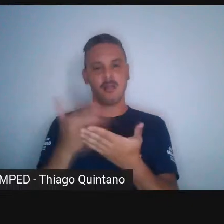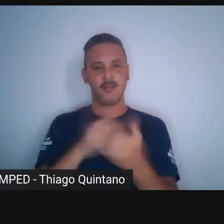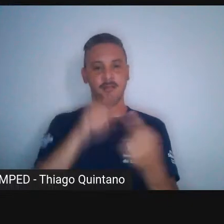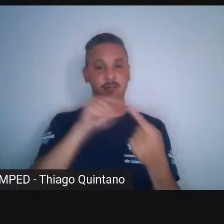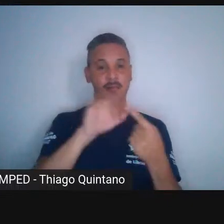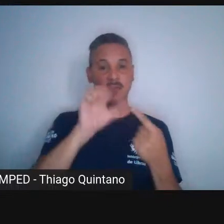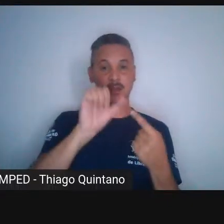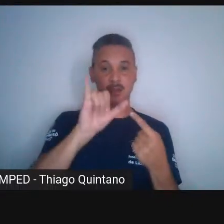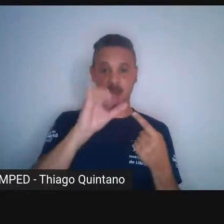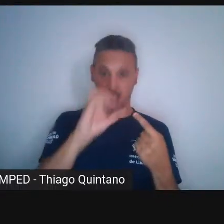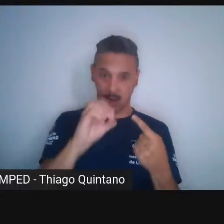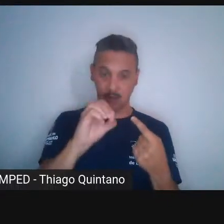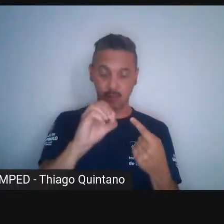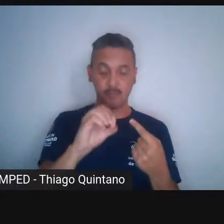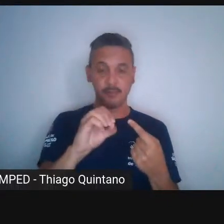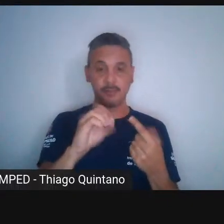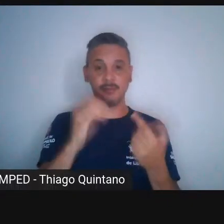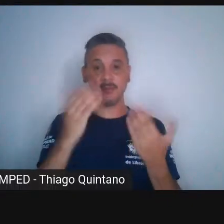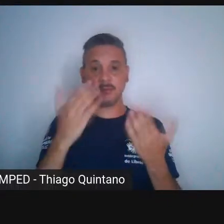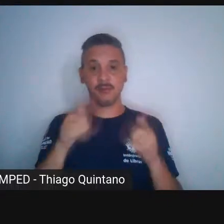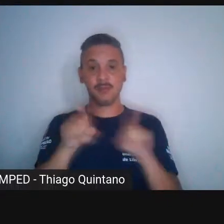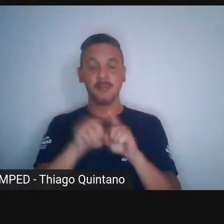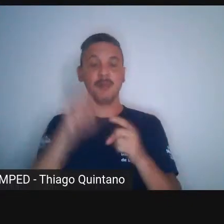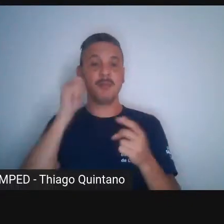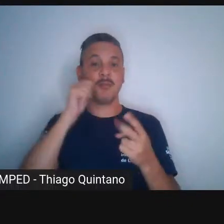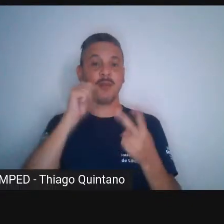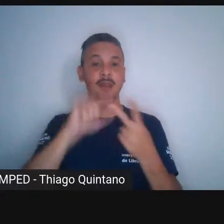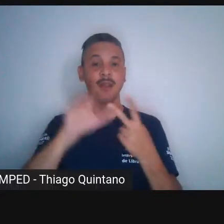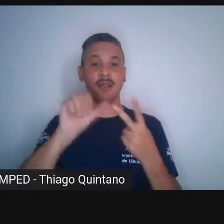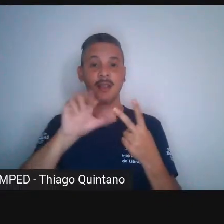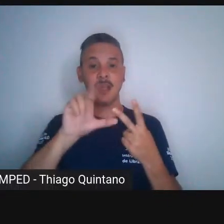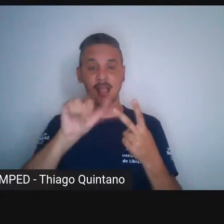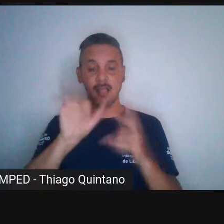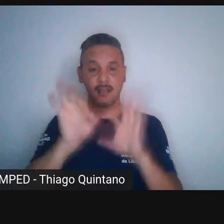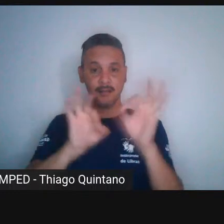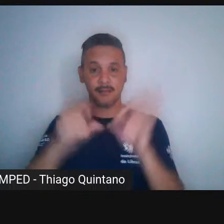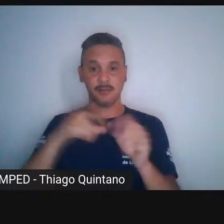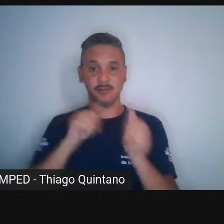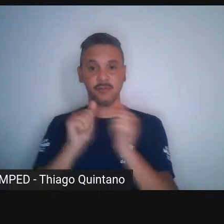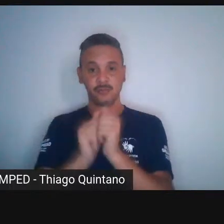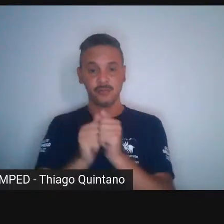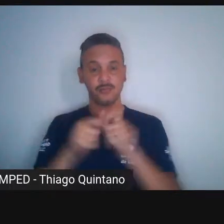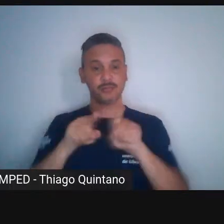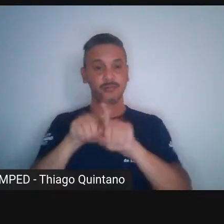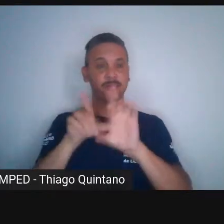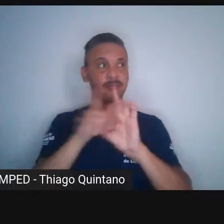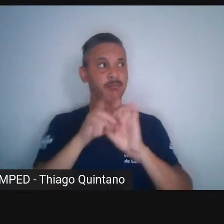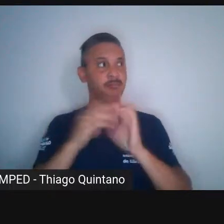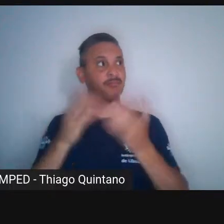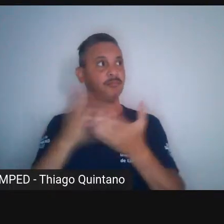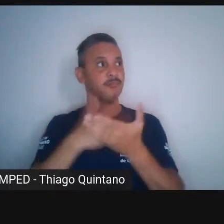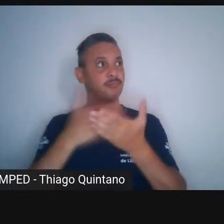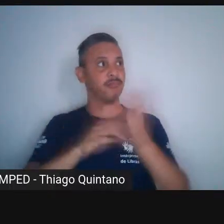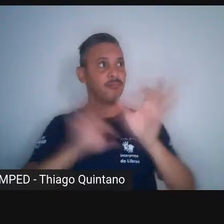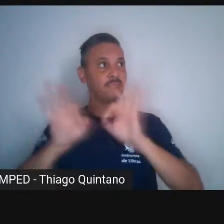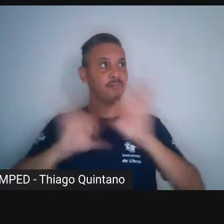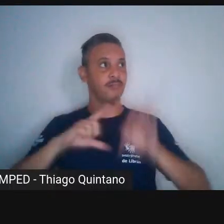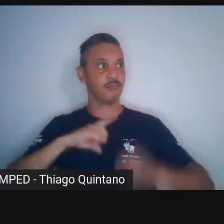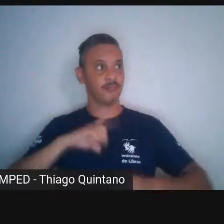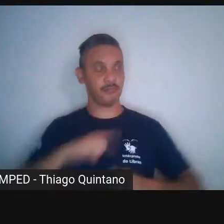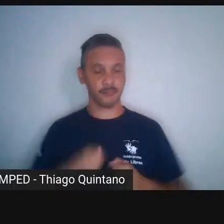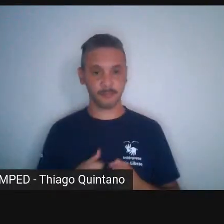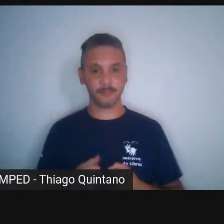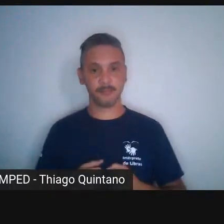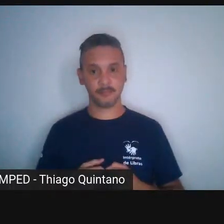e a Carla Sócchio, em parceria, como deve ser,